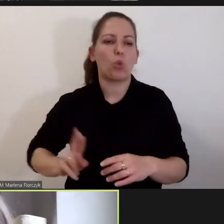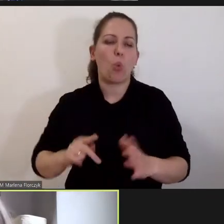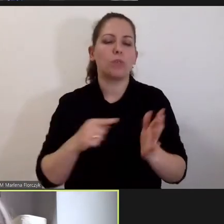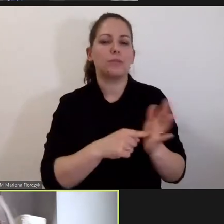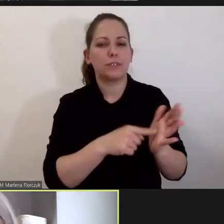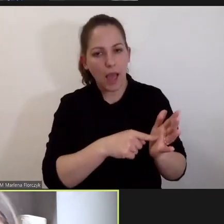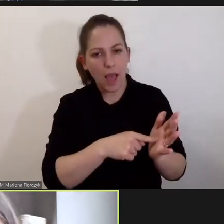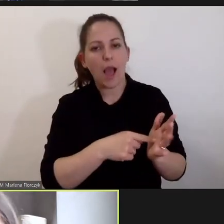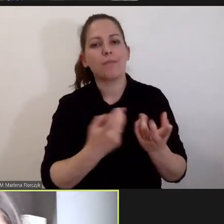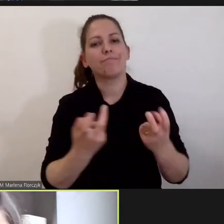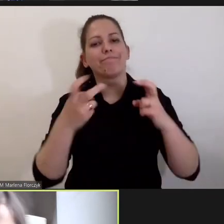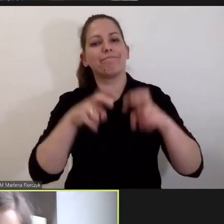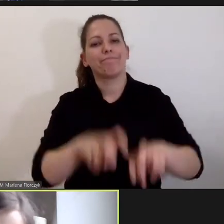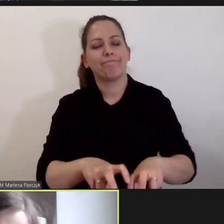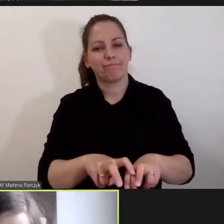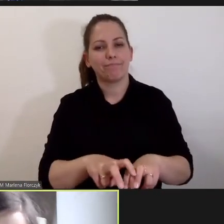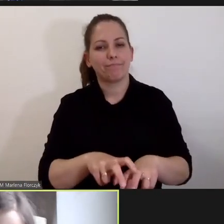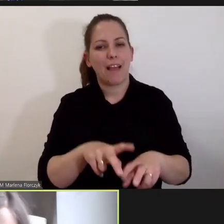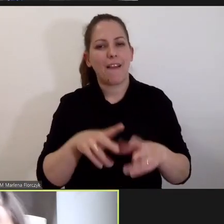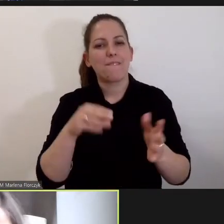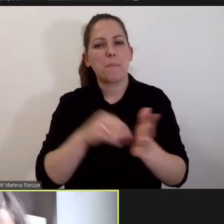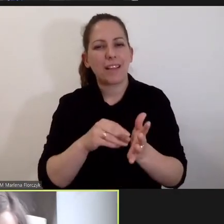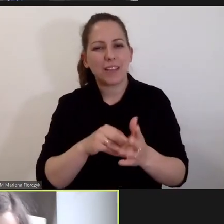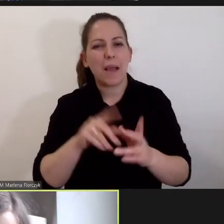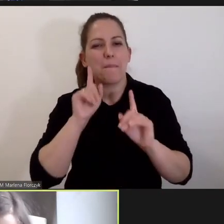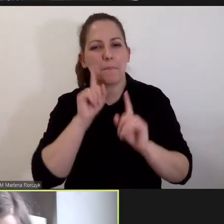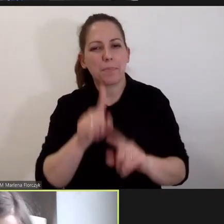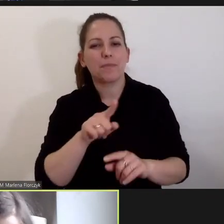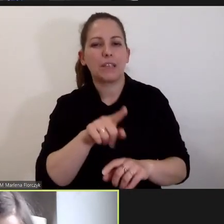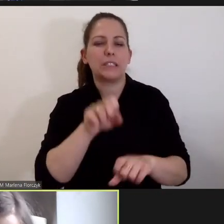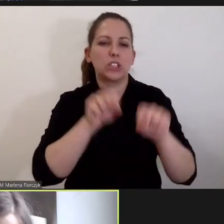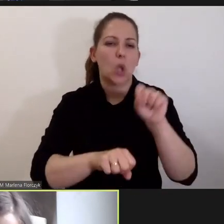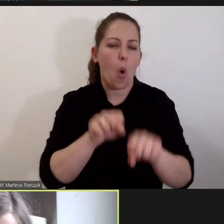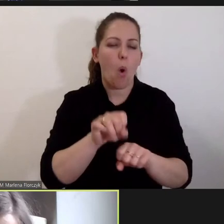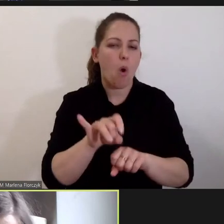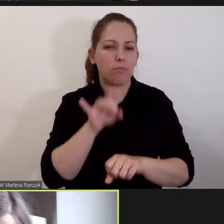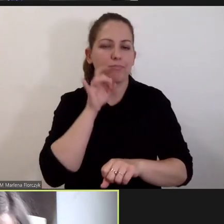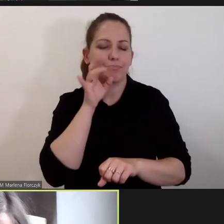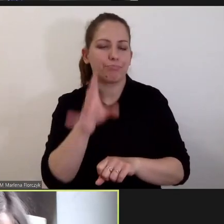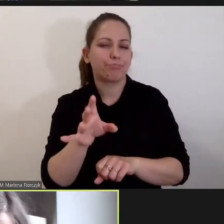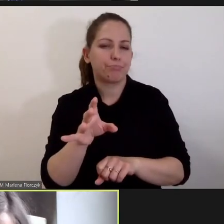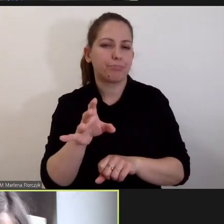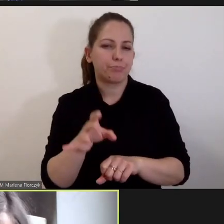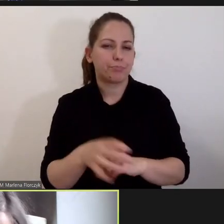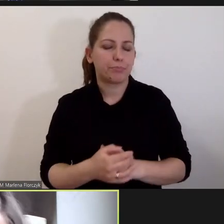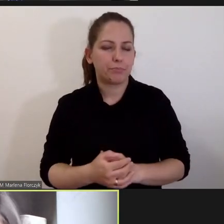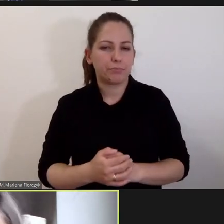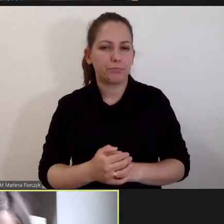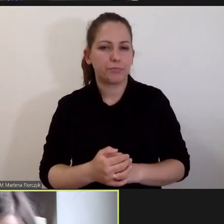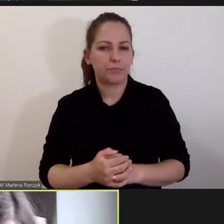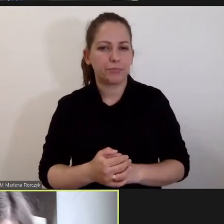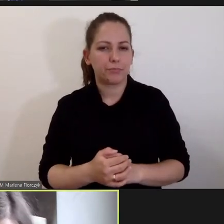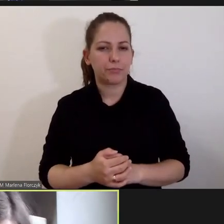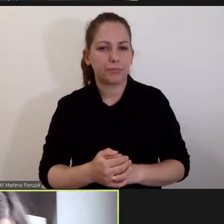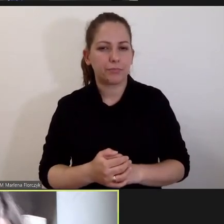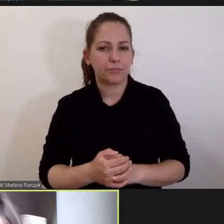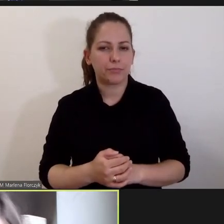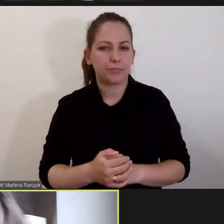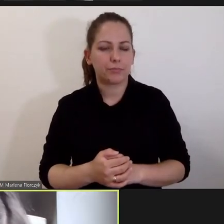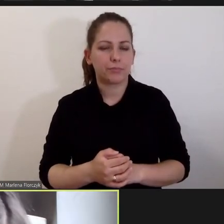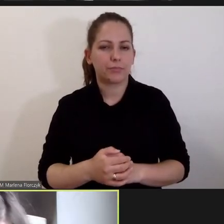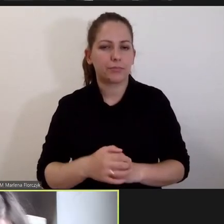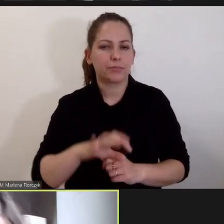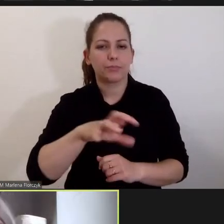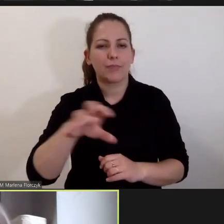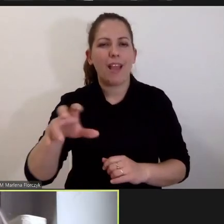która została utworzona w praktyce de facto dosądzenia rzedzimieszków z